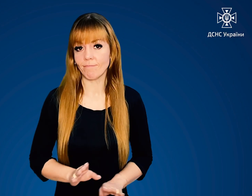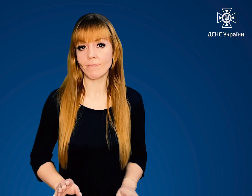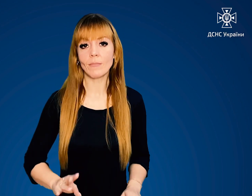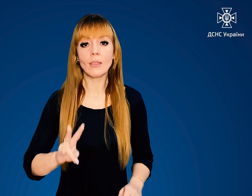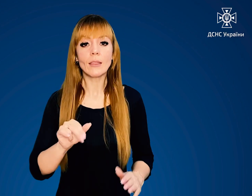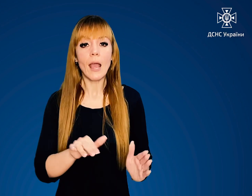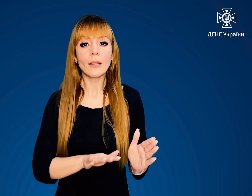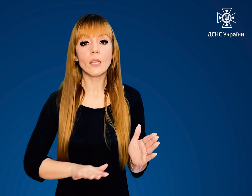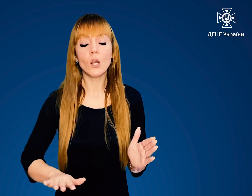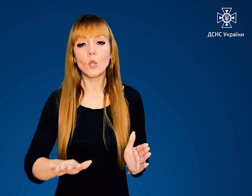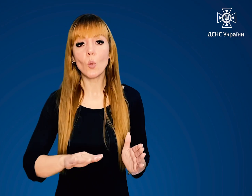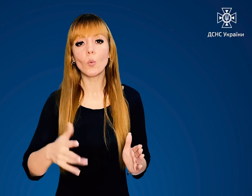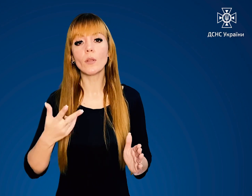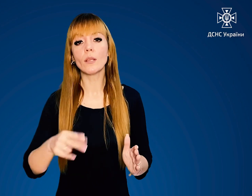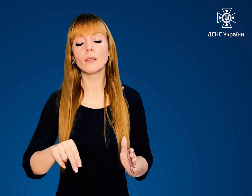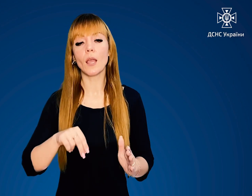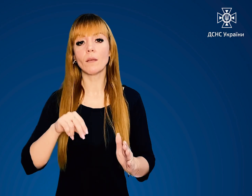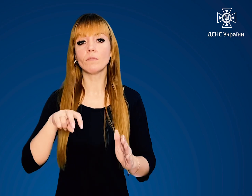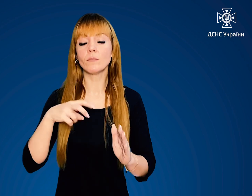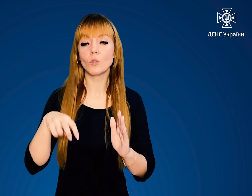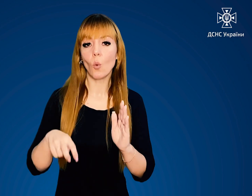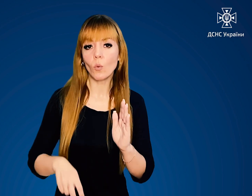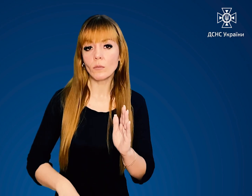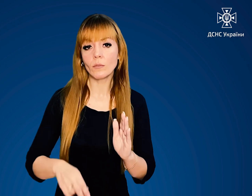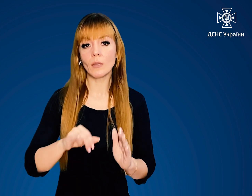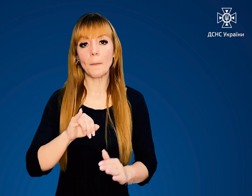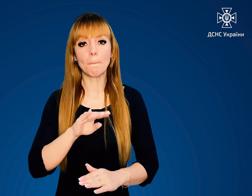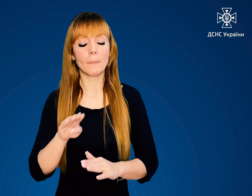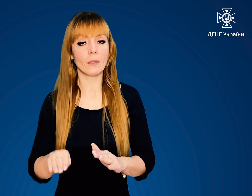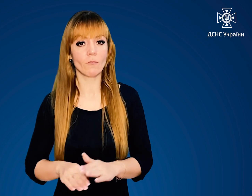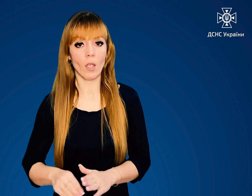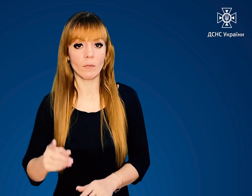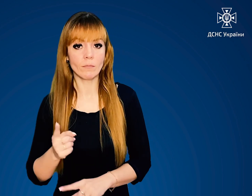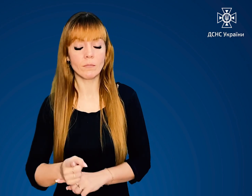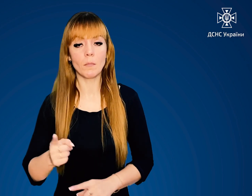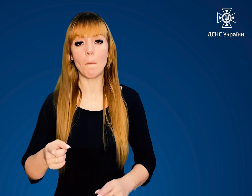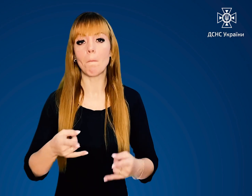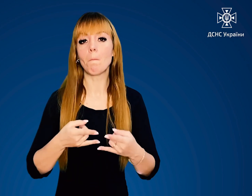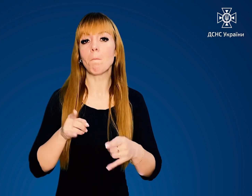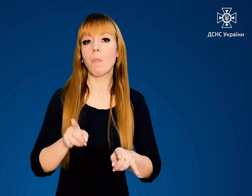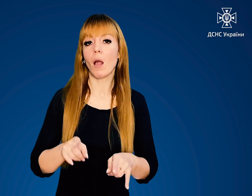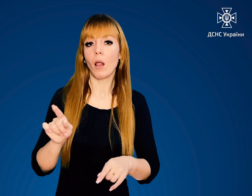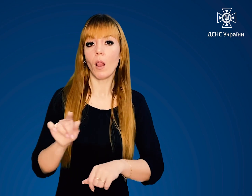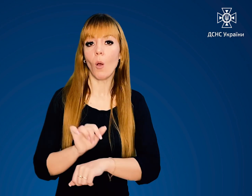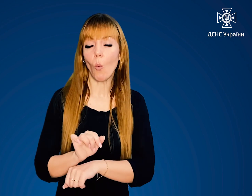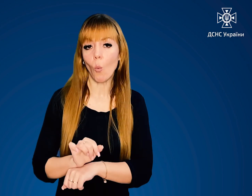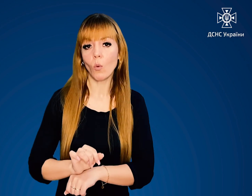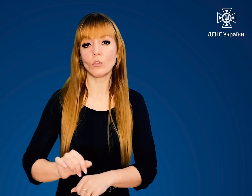На території сходових кліток та у підвалах, на балконах та горищах